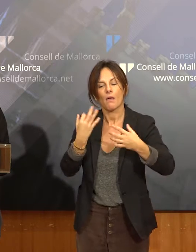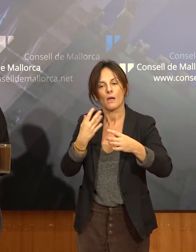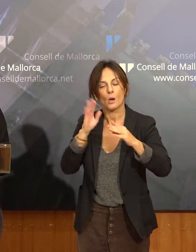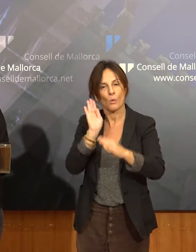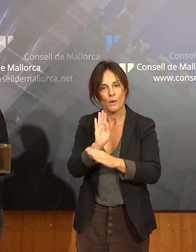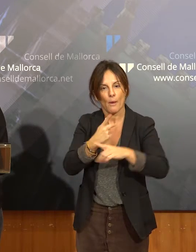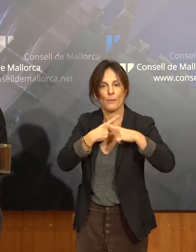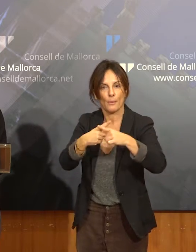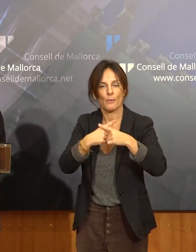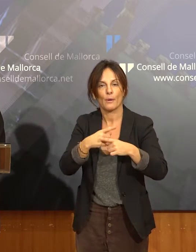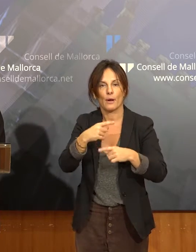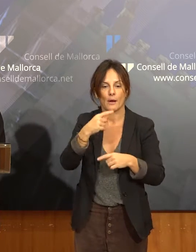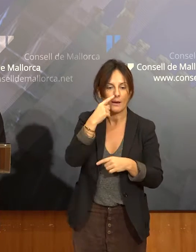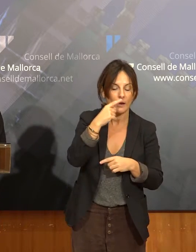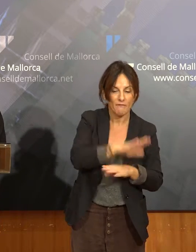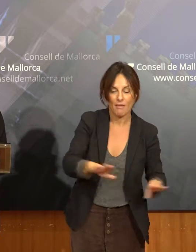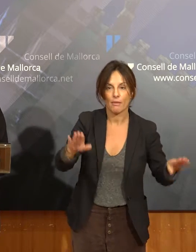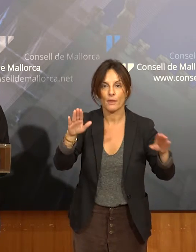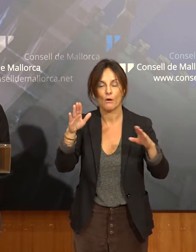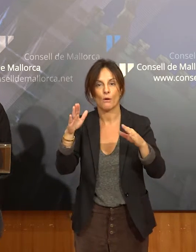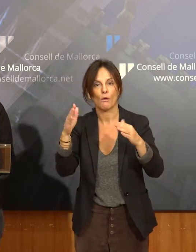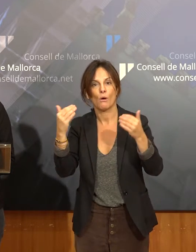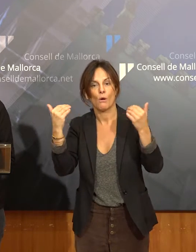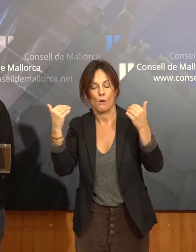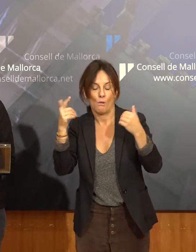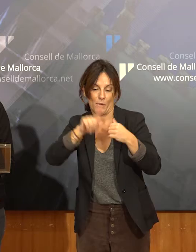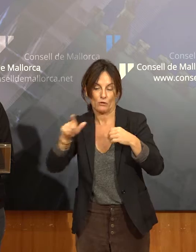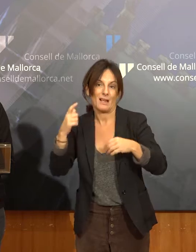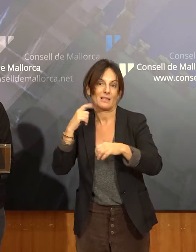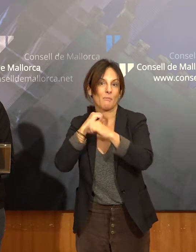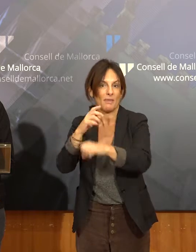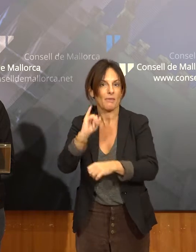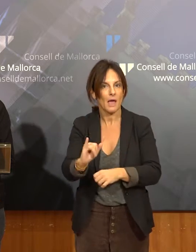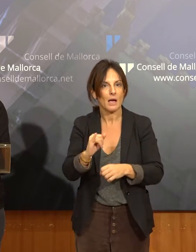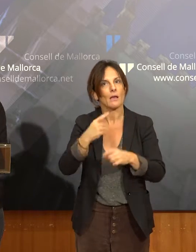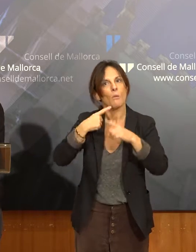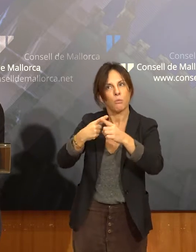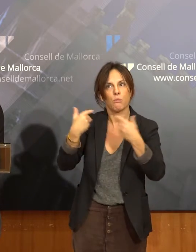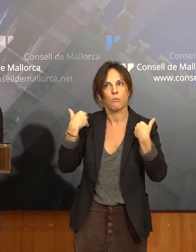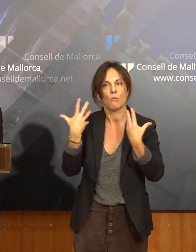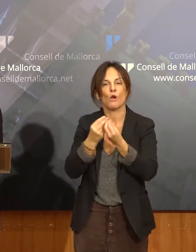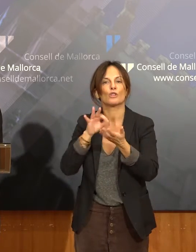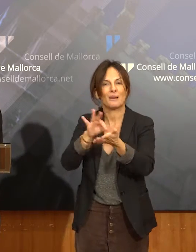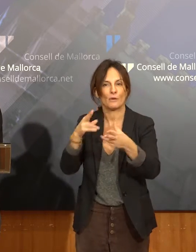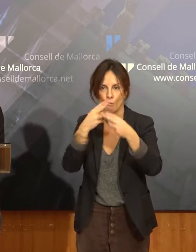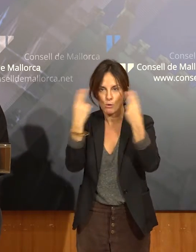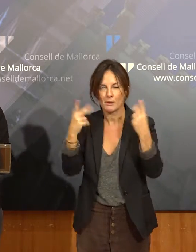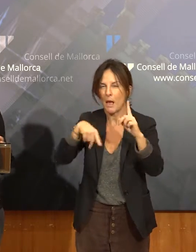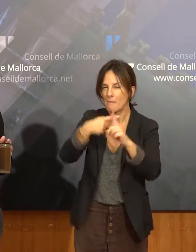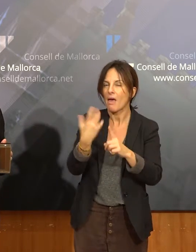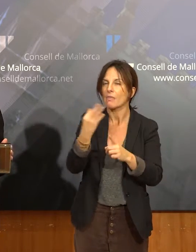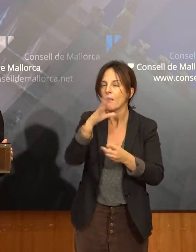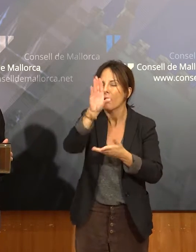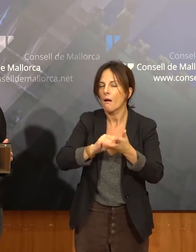com de les persones en situació de dependència, amb els serveis públics i que, ademà, hi ha de fer estadístiques de quantes hores se estan